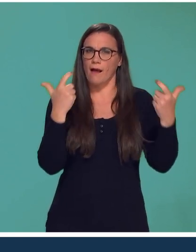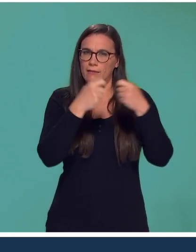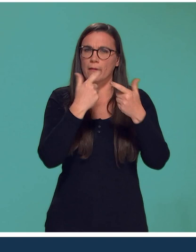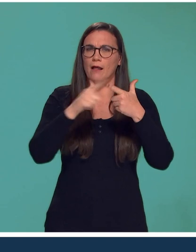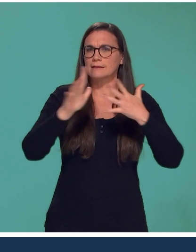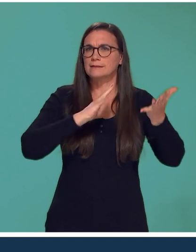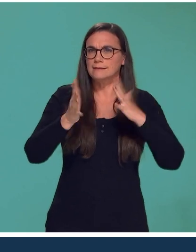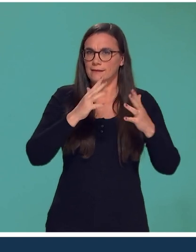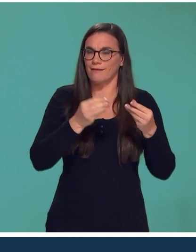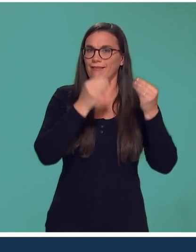accessibles à tous.